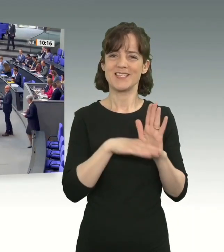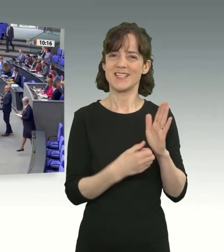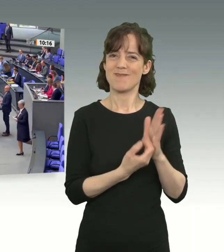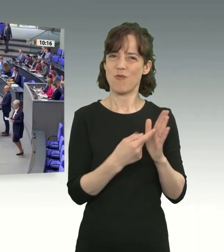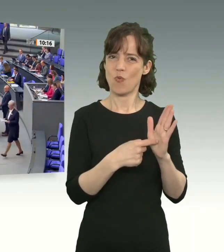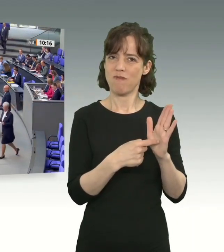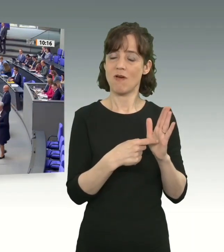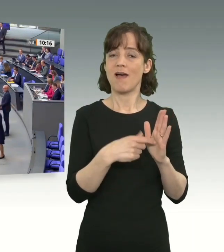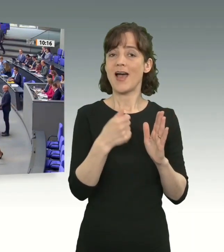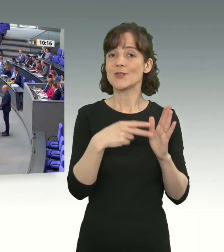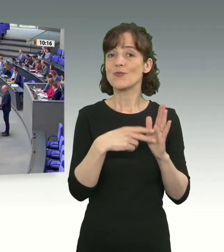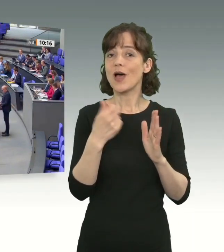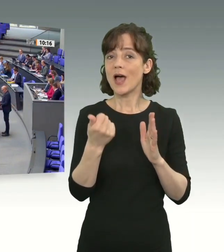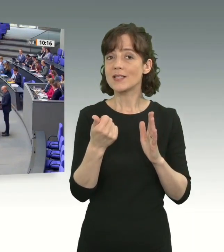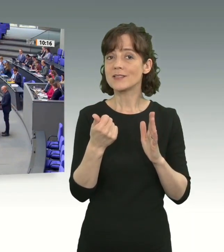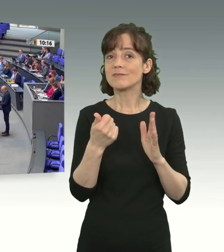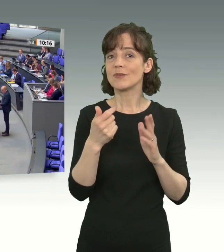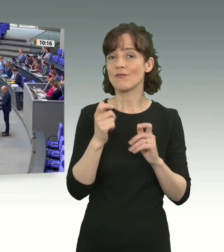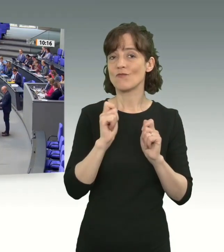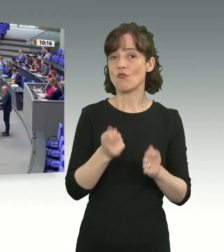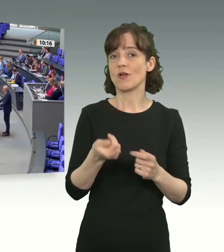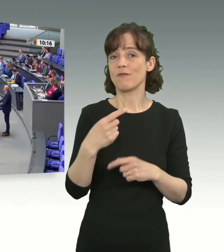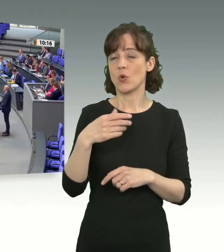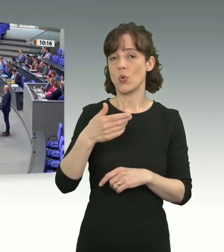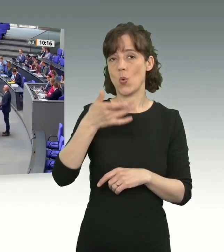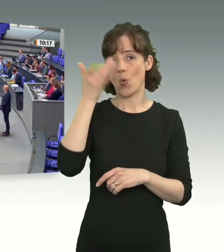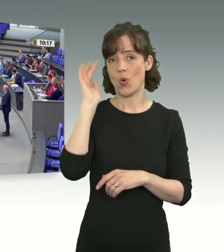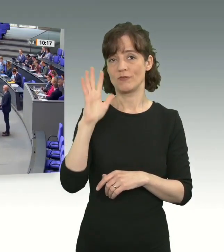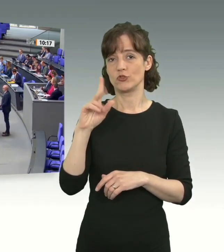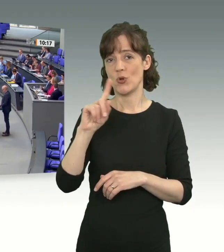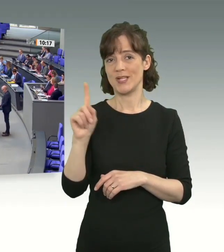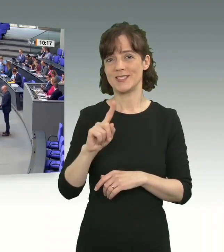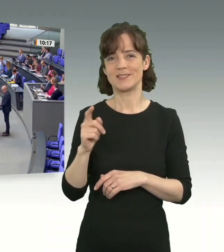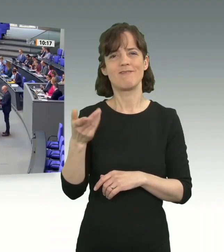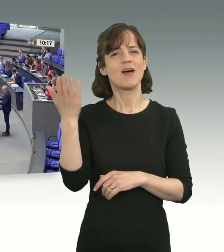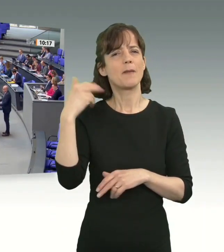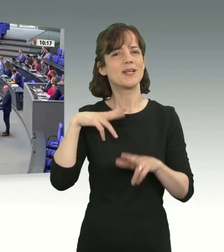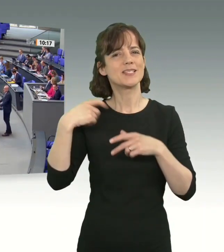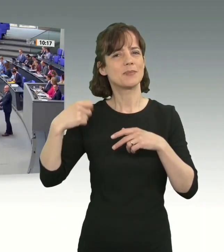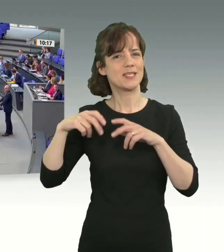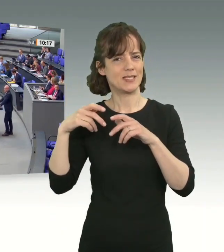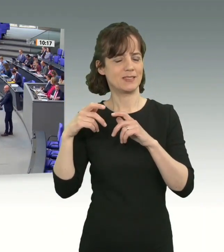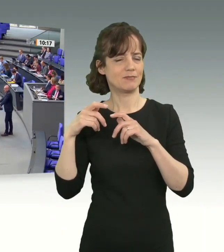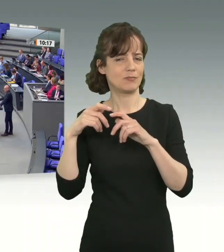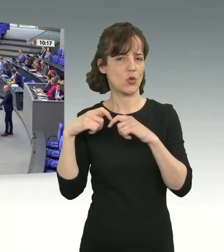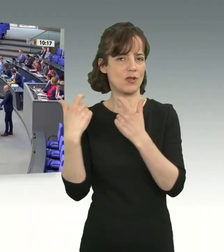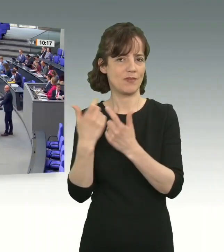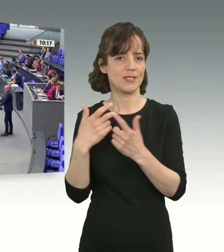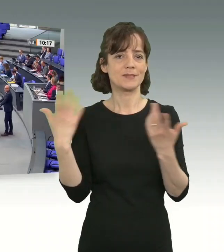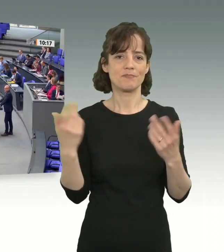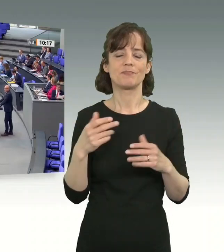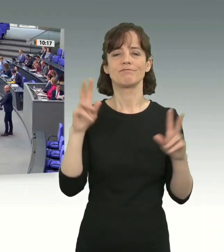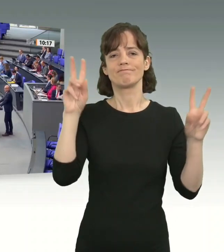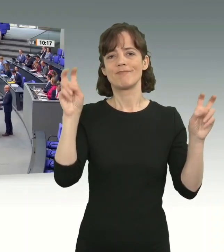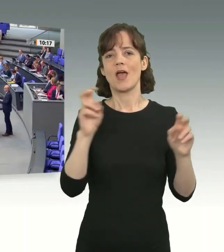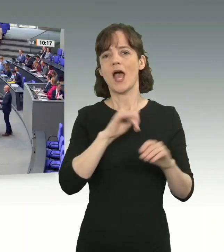zu 1 dem Vorschlag von Olaf Scholz in der Ministerpräsidentenkonferenz. Der Ausreisegewahrsam, so ist es